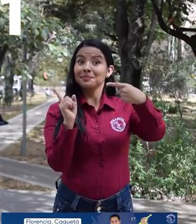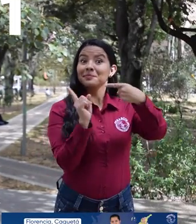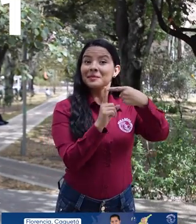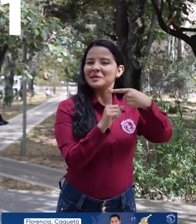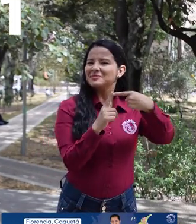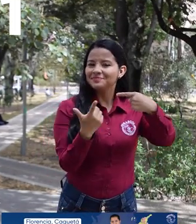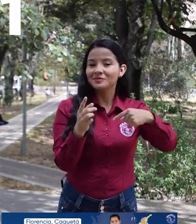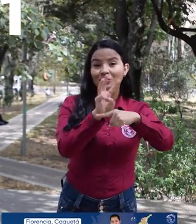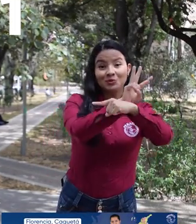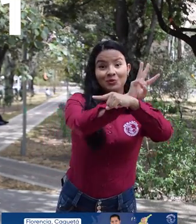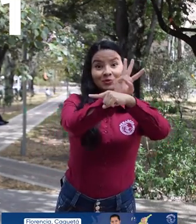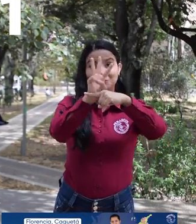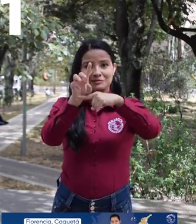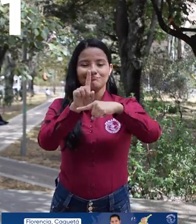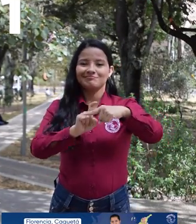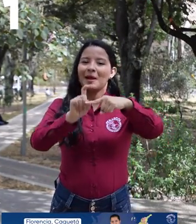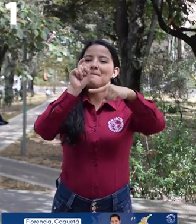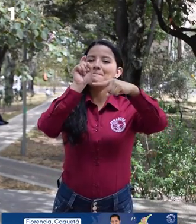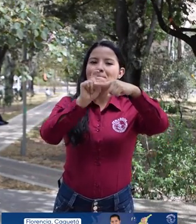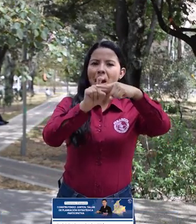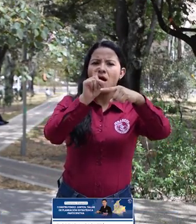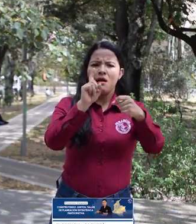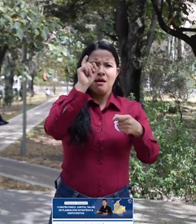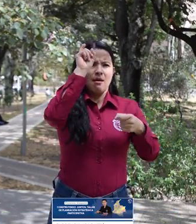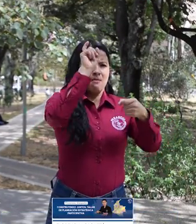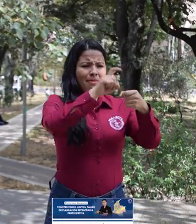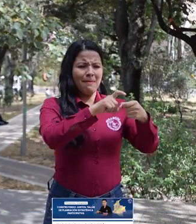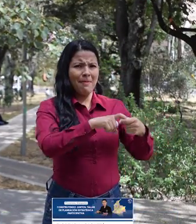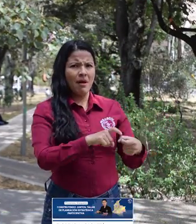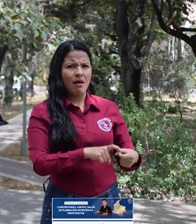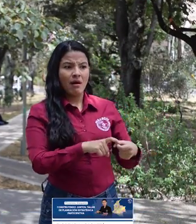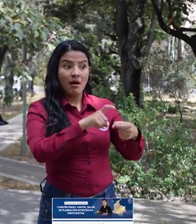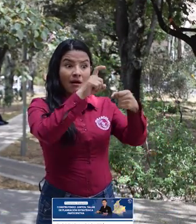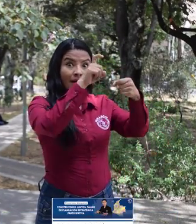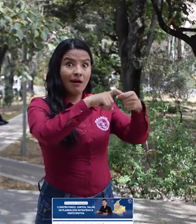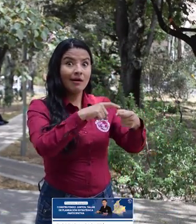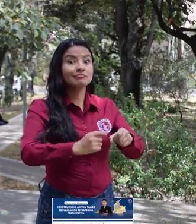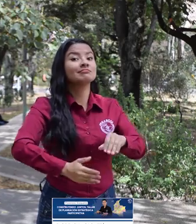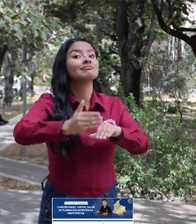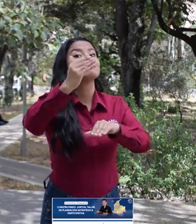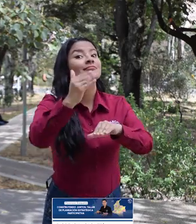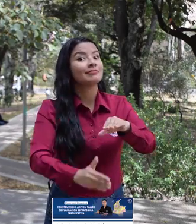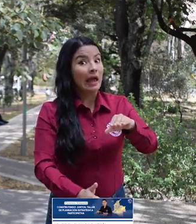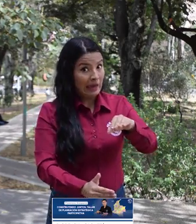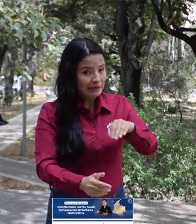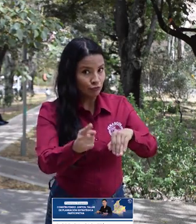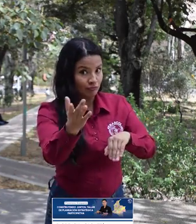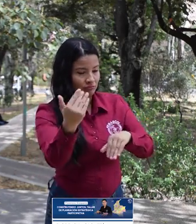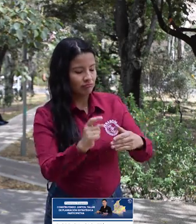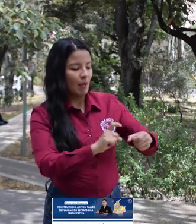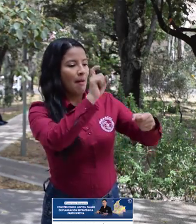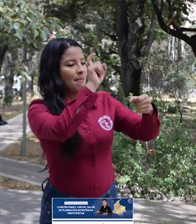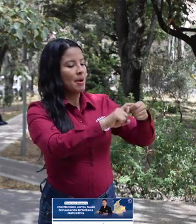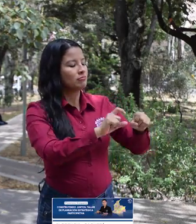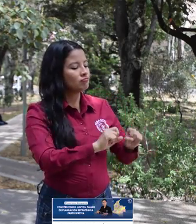1. En la descripción de este video, encontrarás un link que te lleva a un